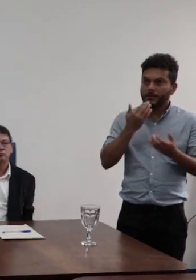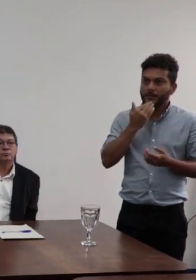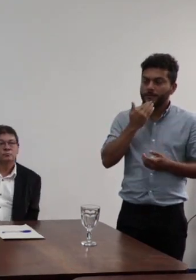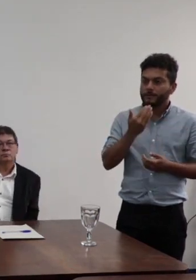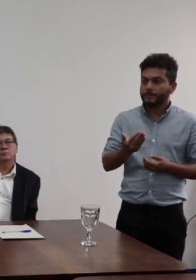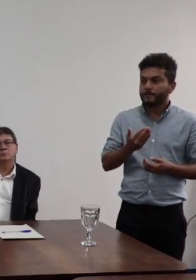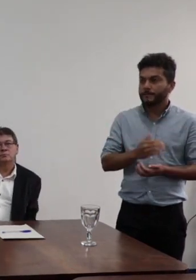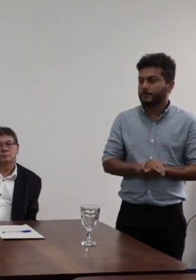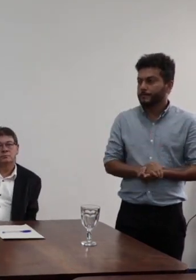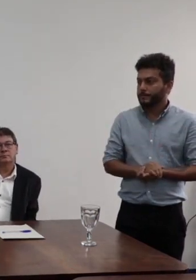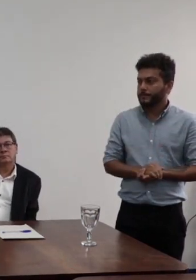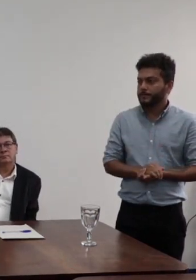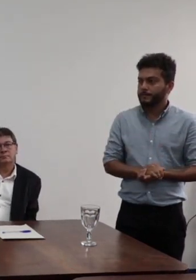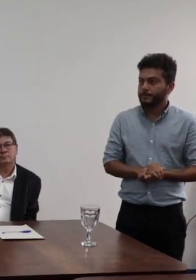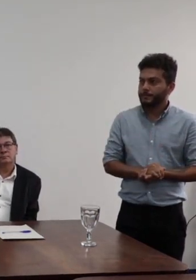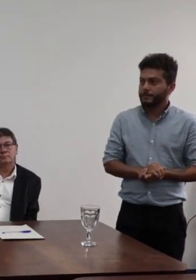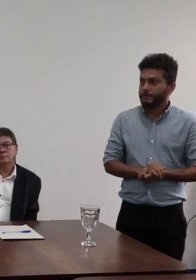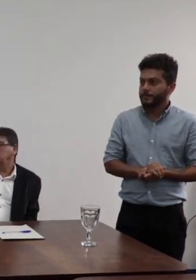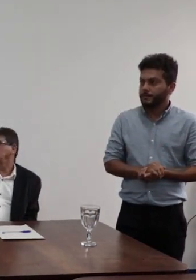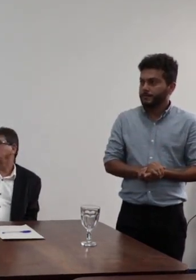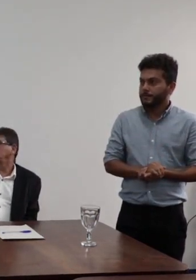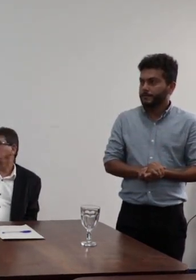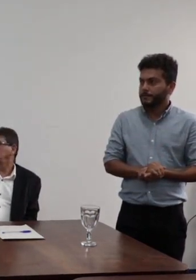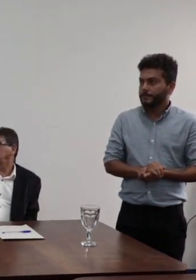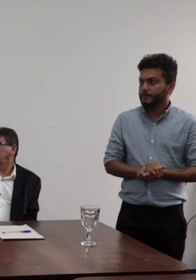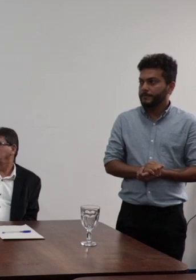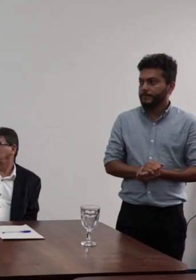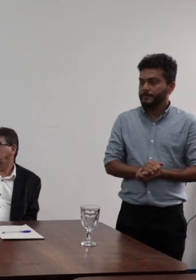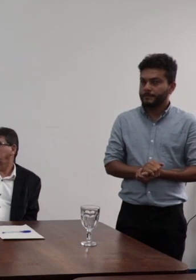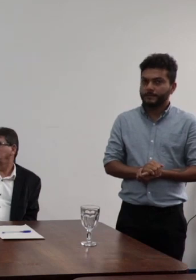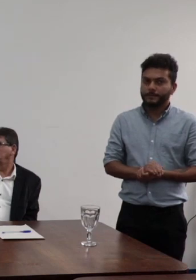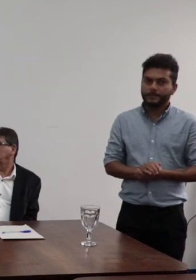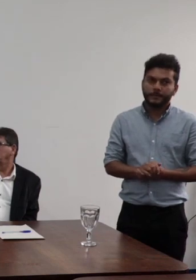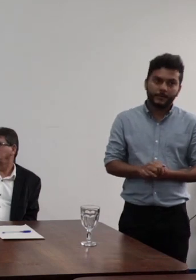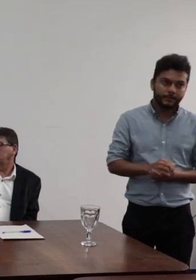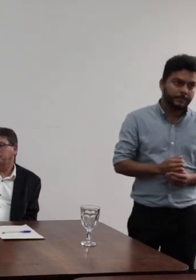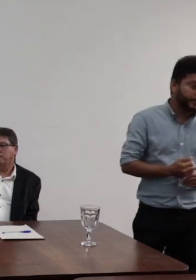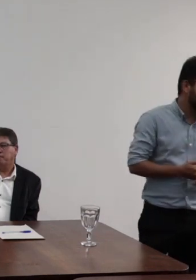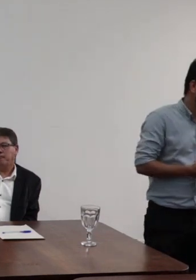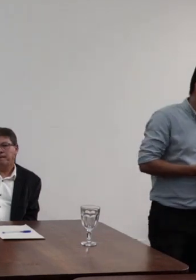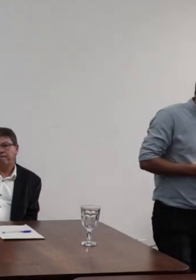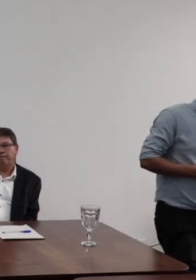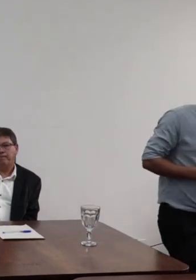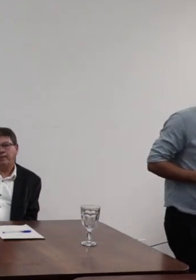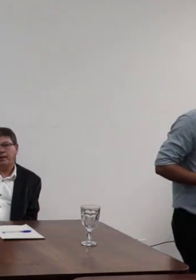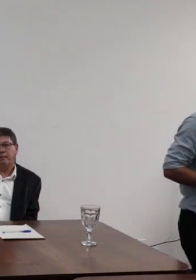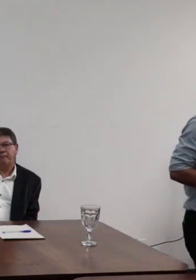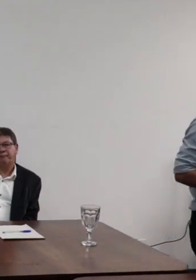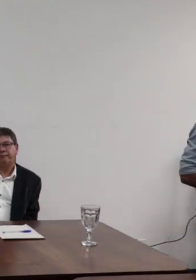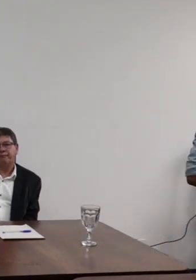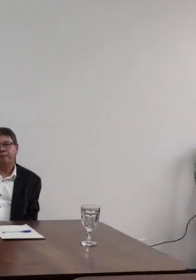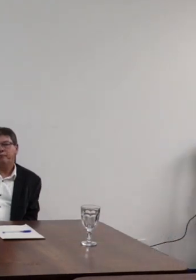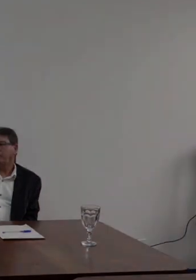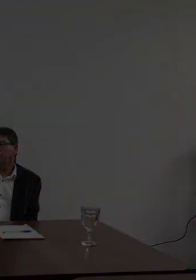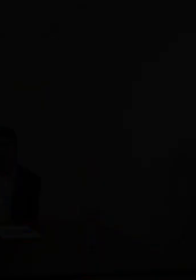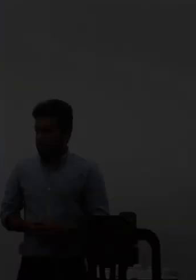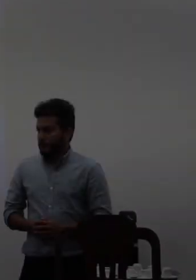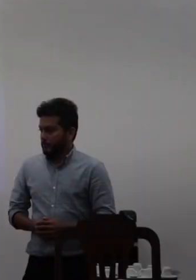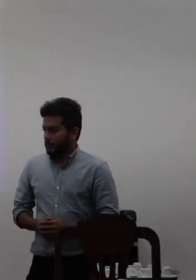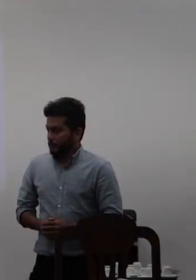mudasse a você vai falar daqui ou de lá de lá mudasse a orientação